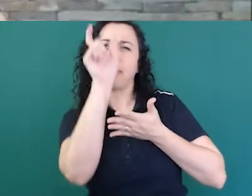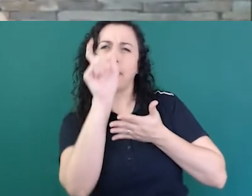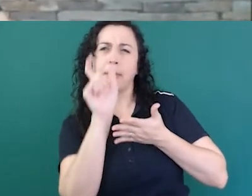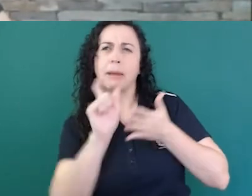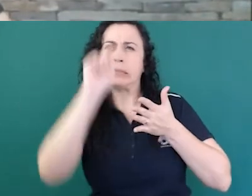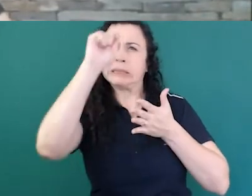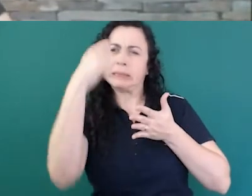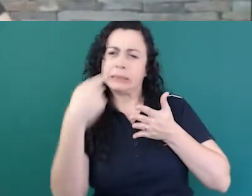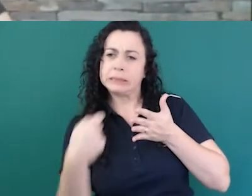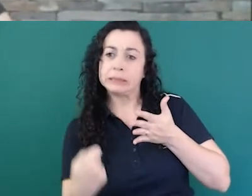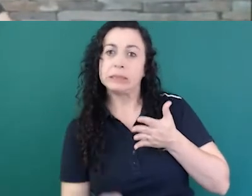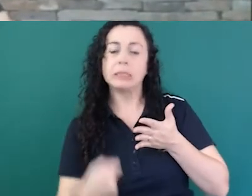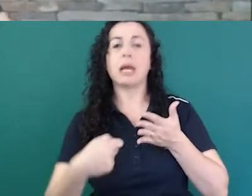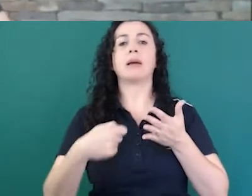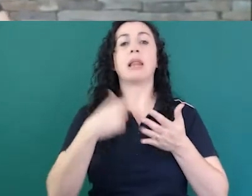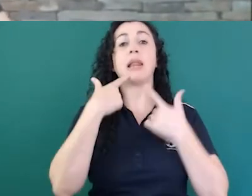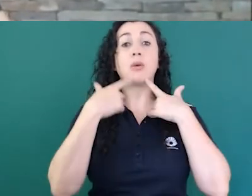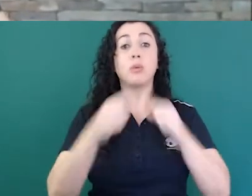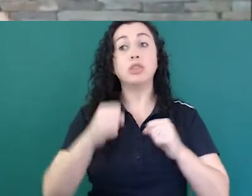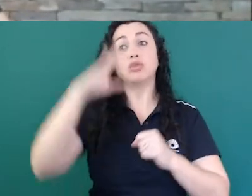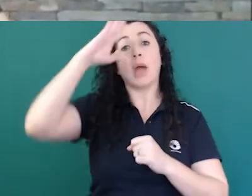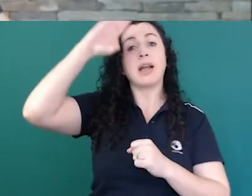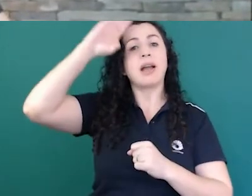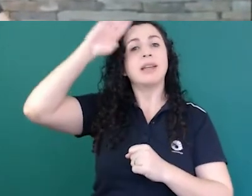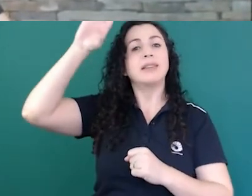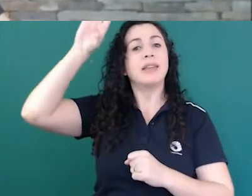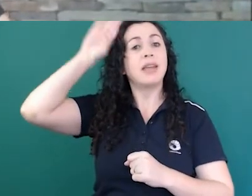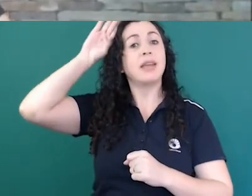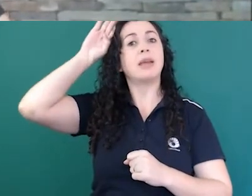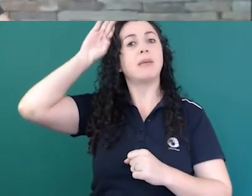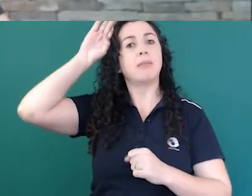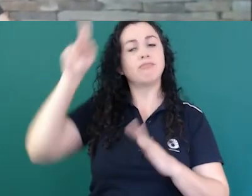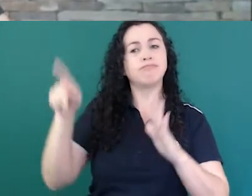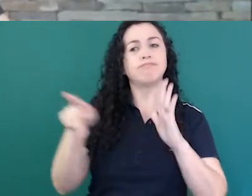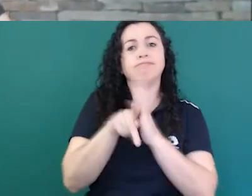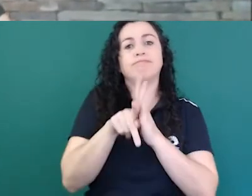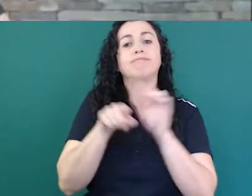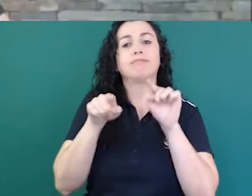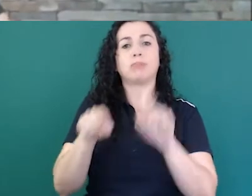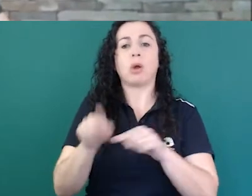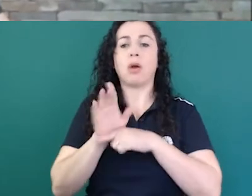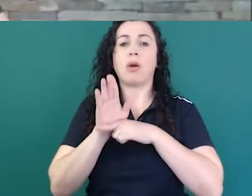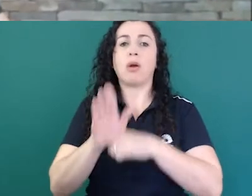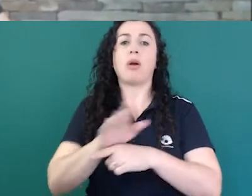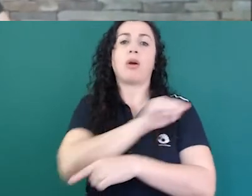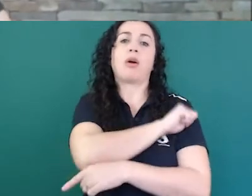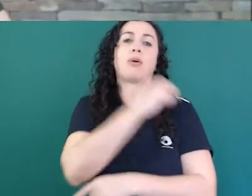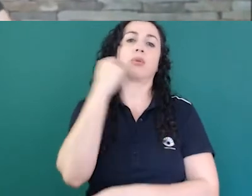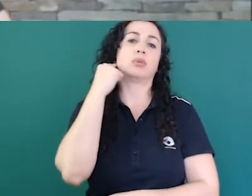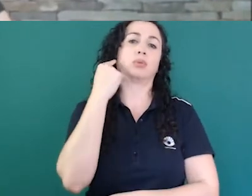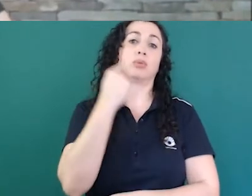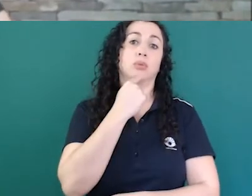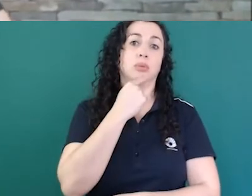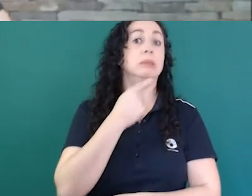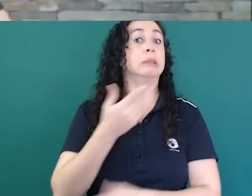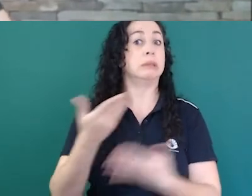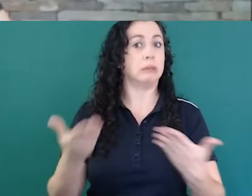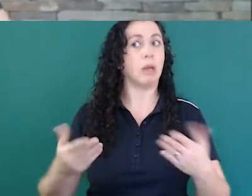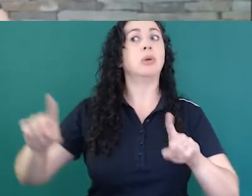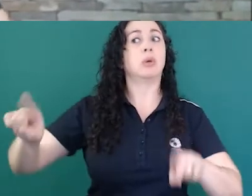acadêmico digamos, né? Para os alunos surdos então esse é um desafio grande mas a